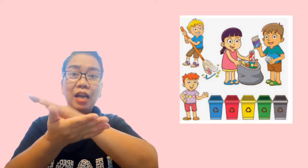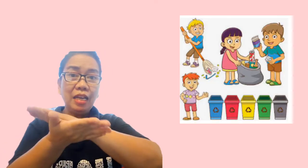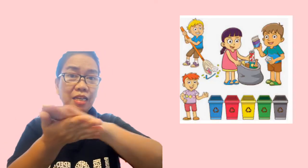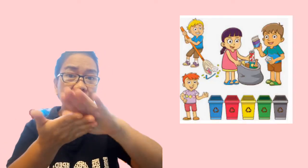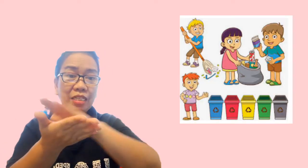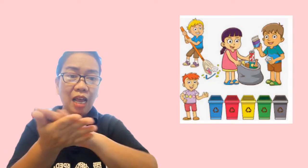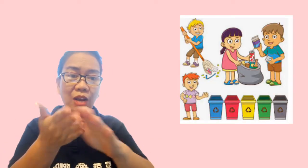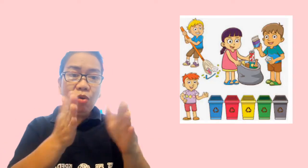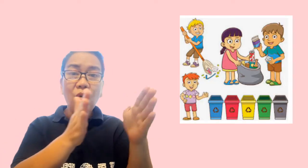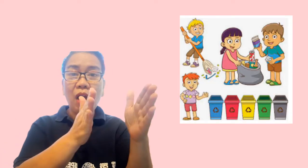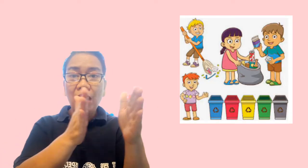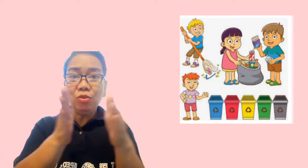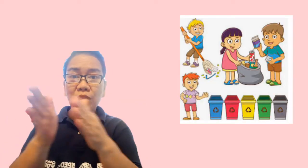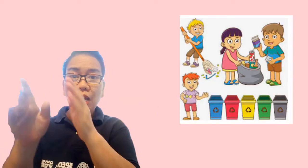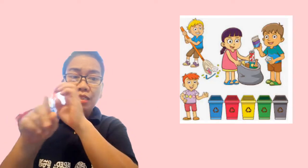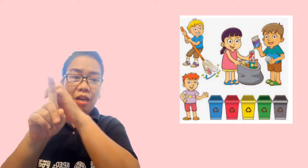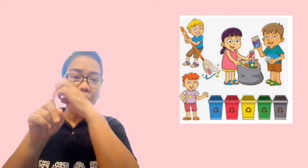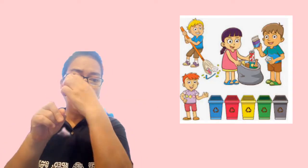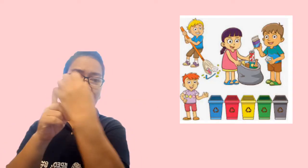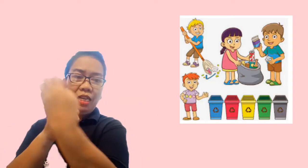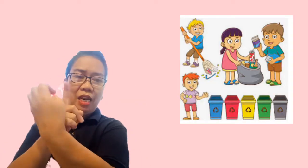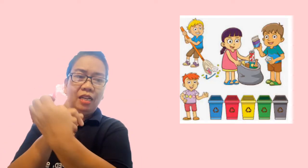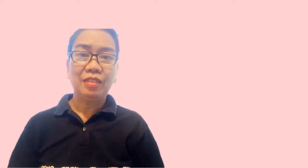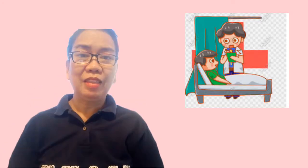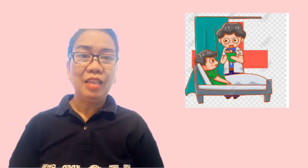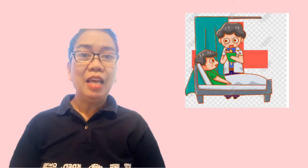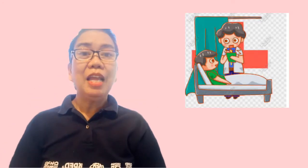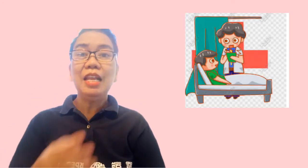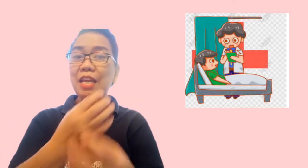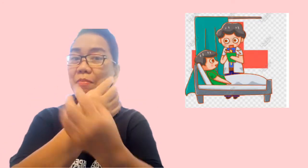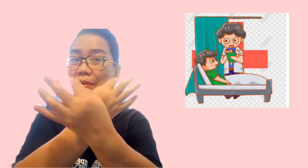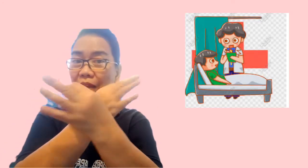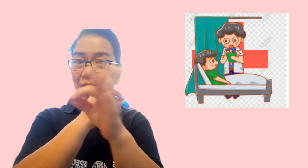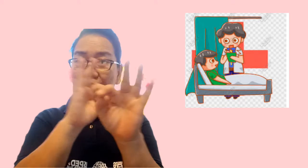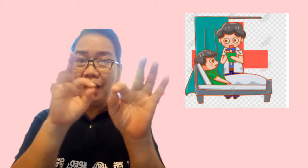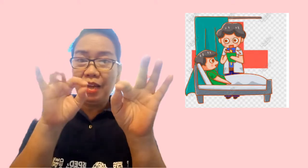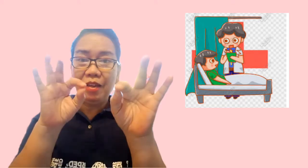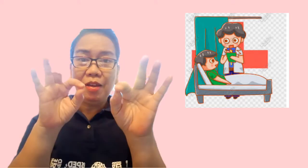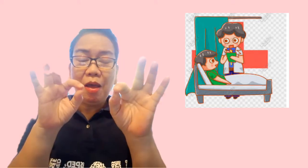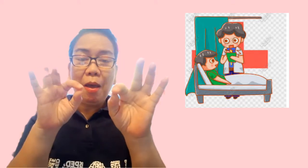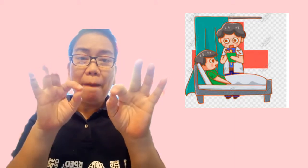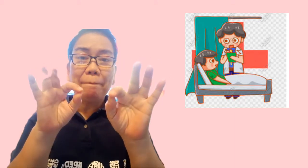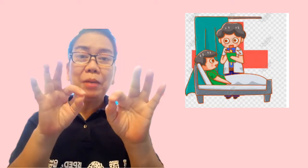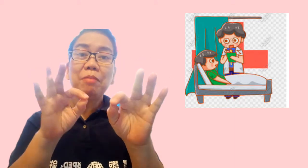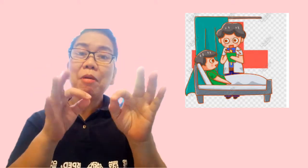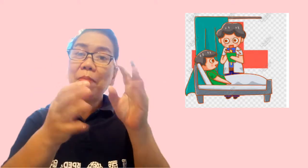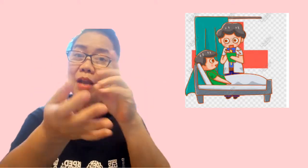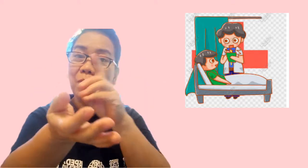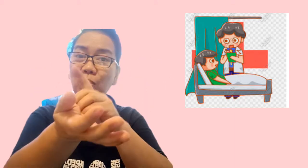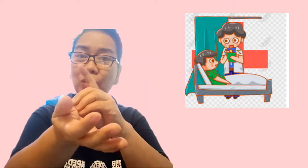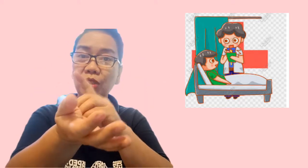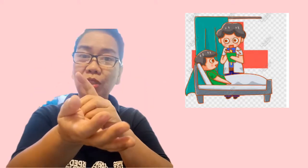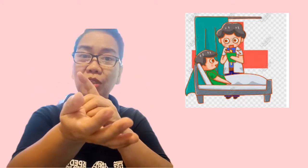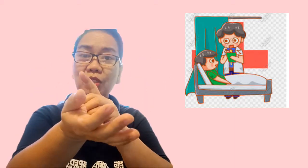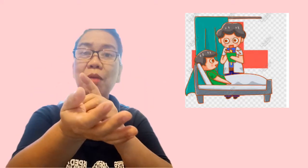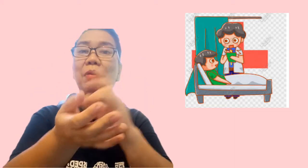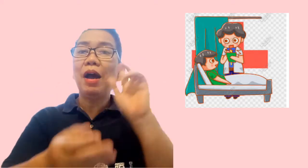kalingisan o kaayusan sa kapaligiran, libreng pagpapagamot sa mga